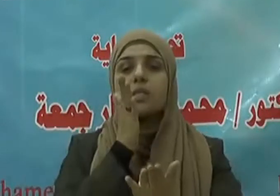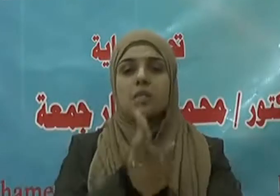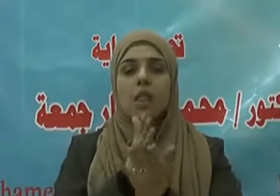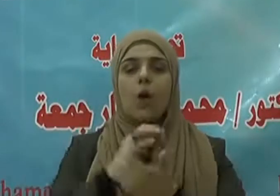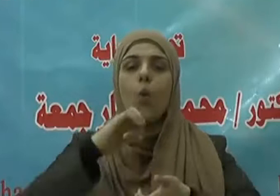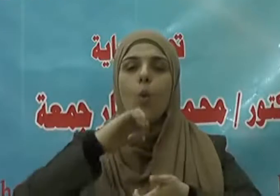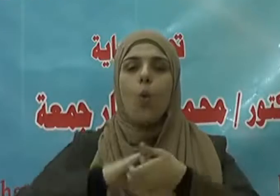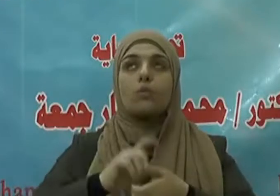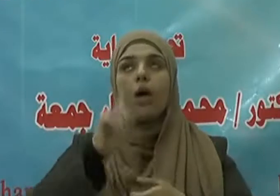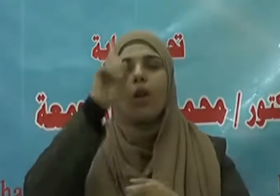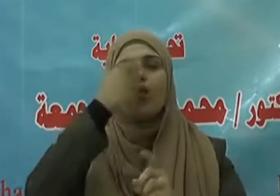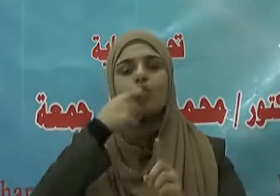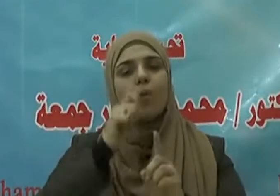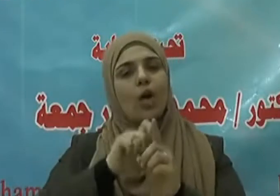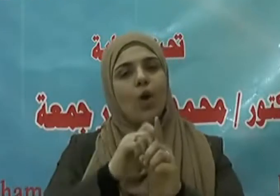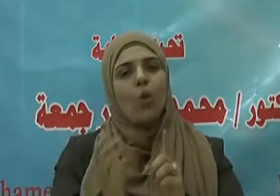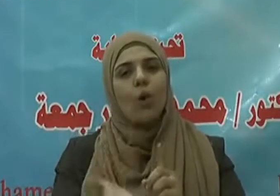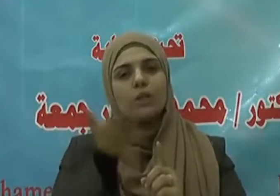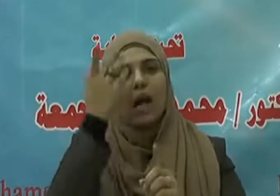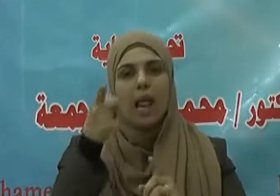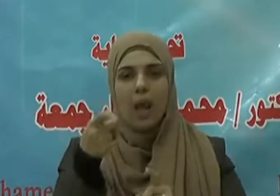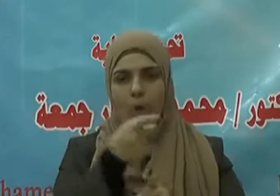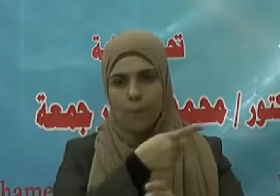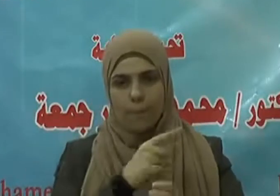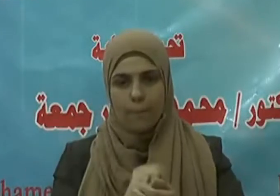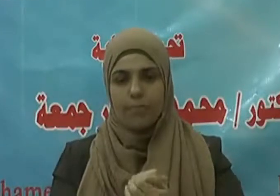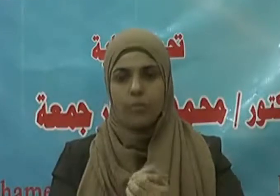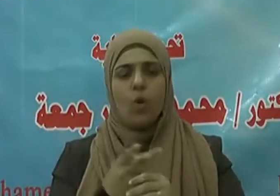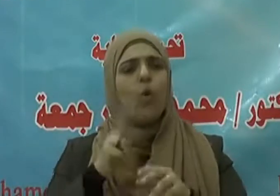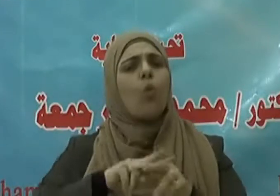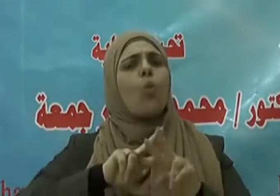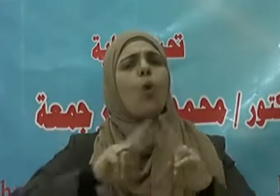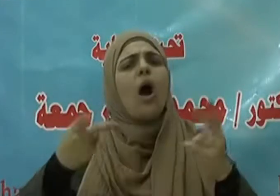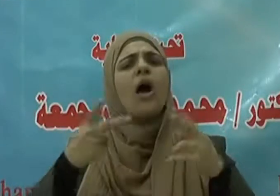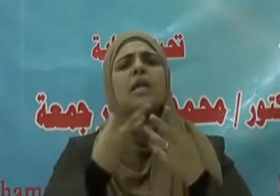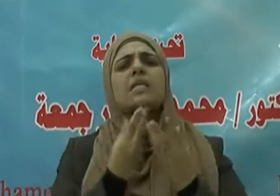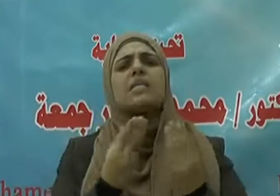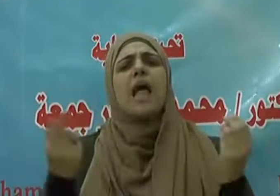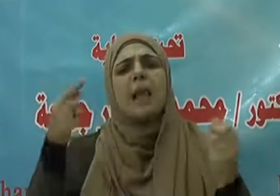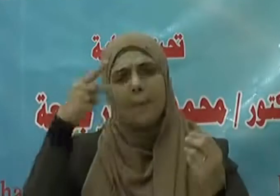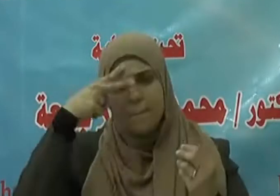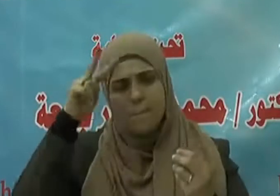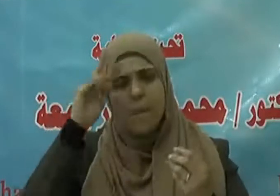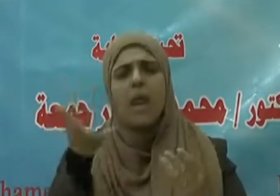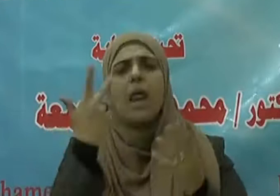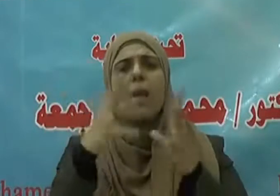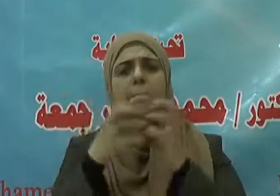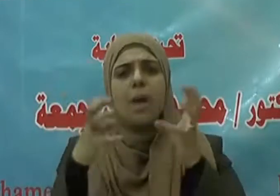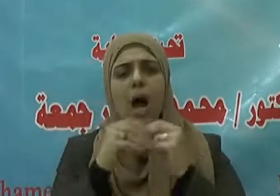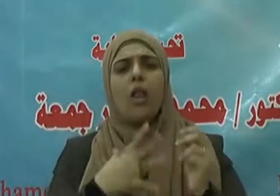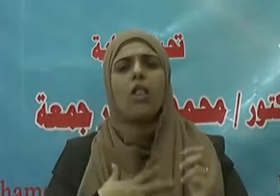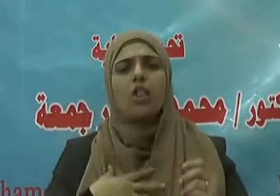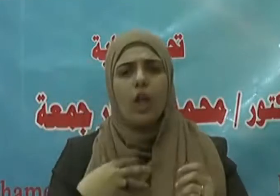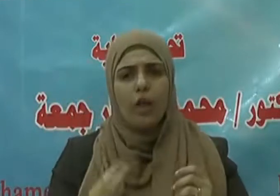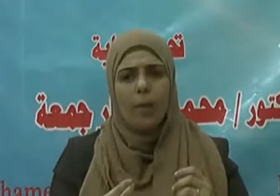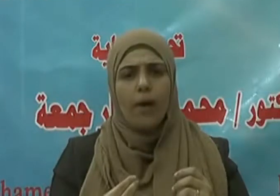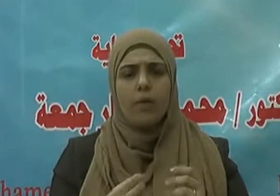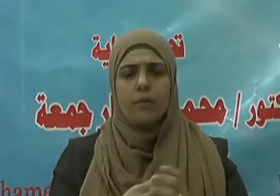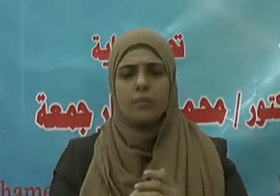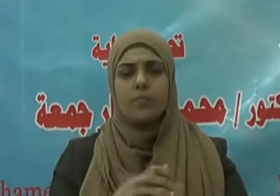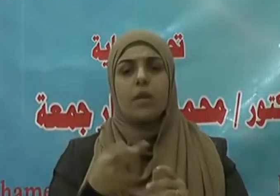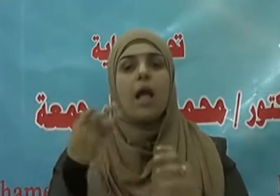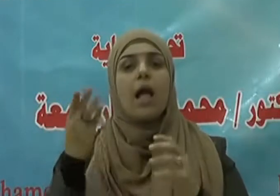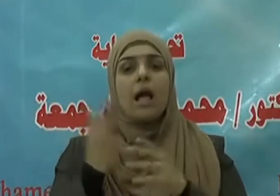تهراق في سبيل الله وأما الأثران فأثر في سبيل الله وأثر في